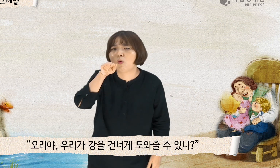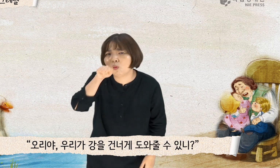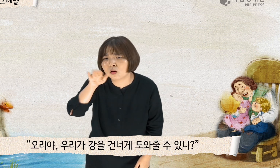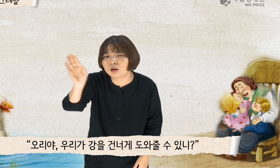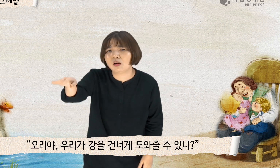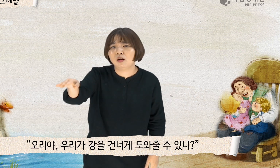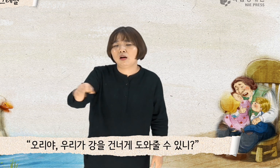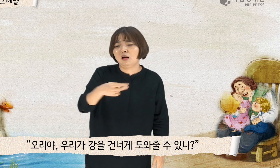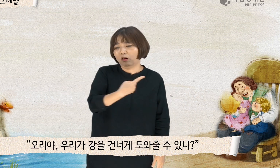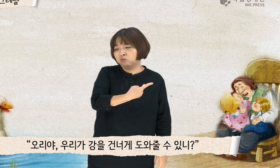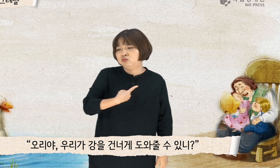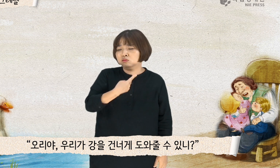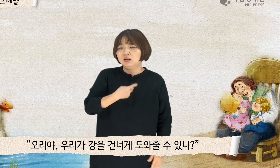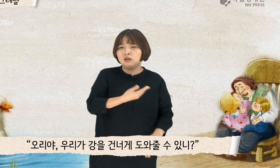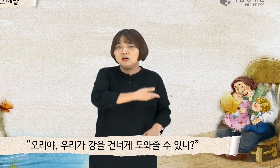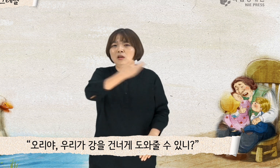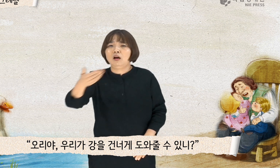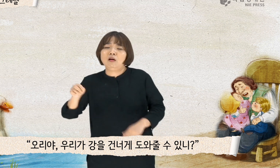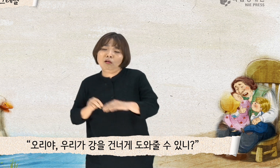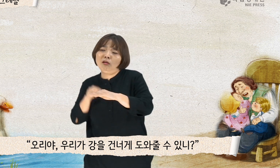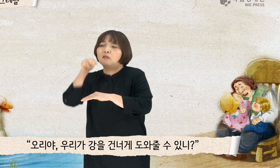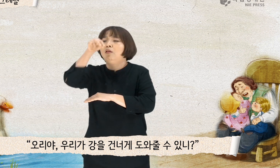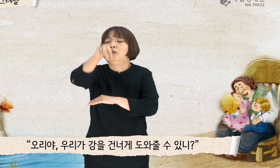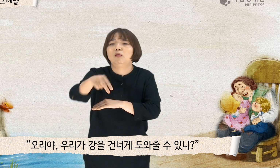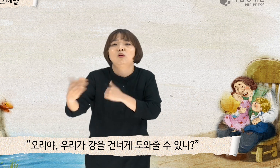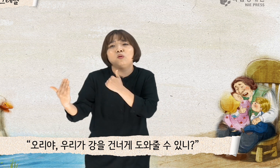오리야, 우리가 강을 건너게 도와줄 수 있니?